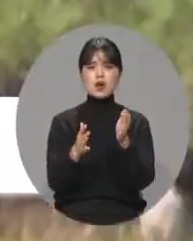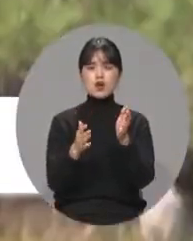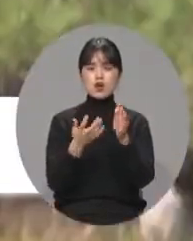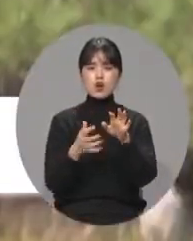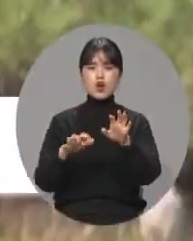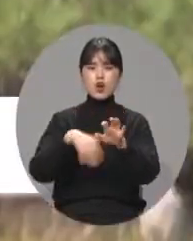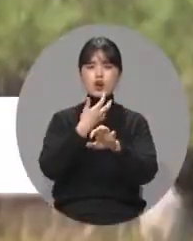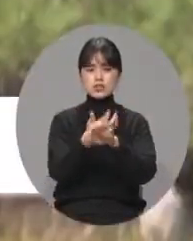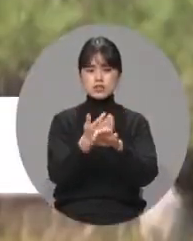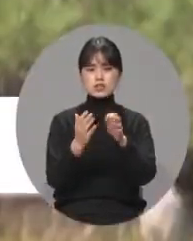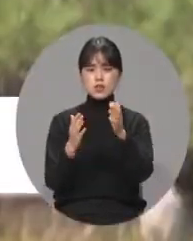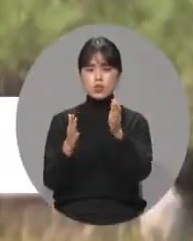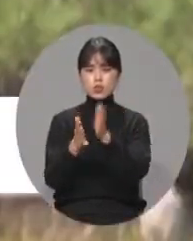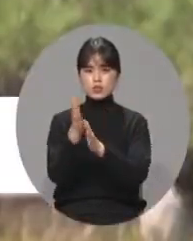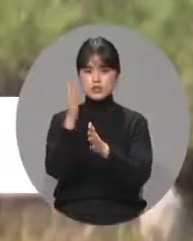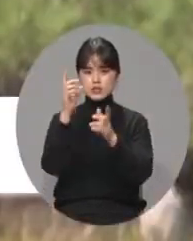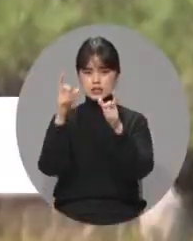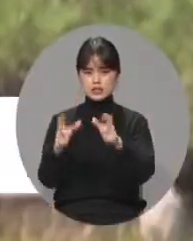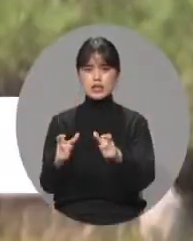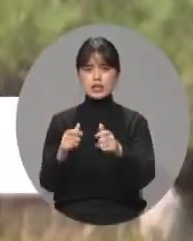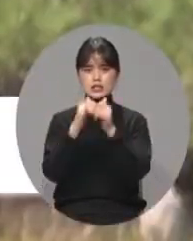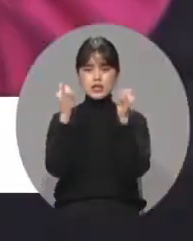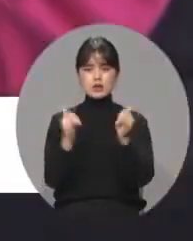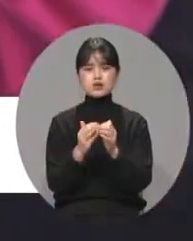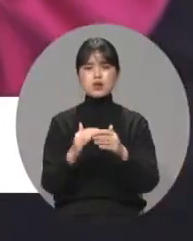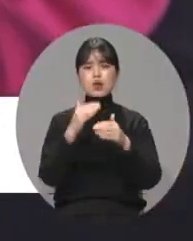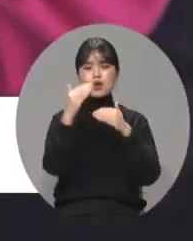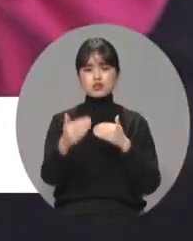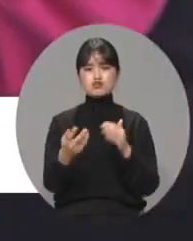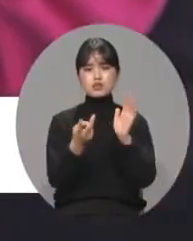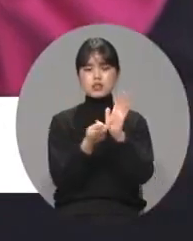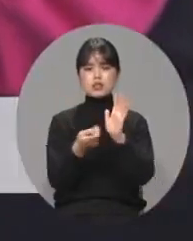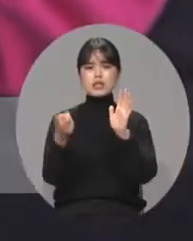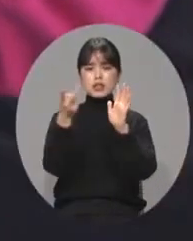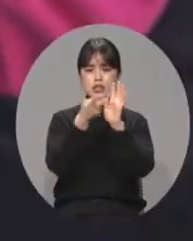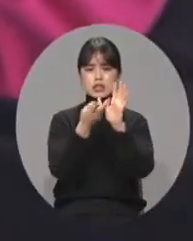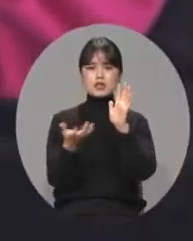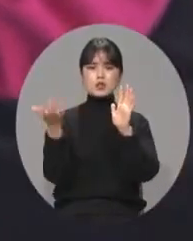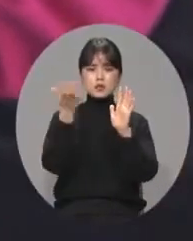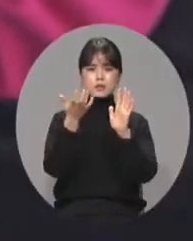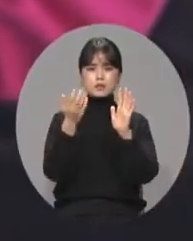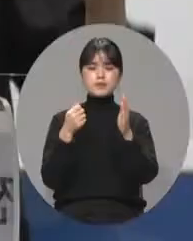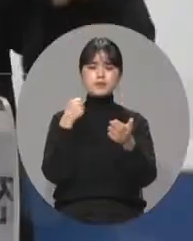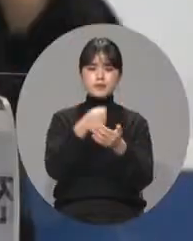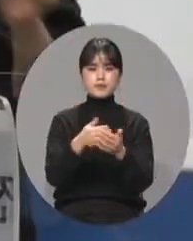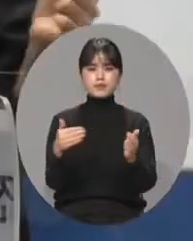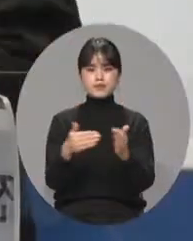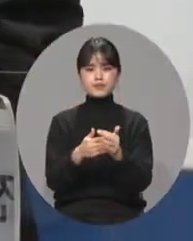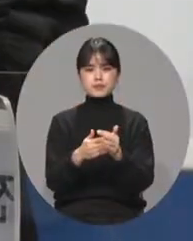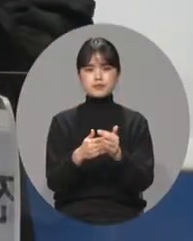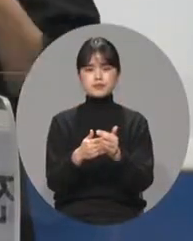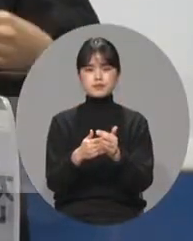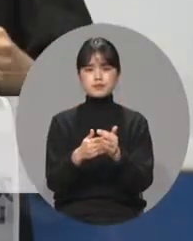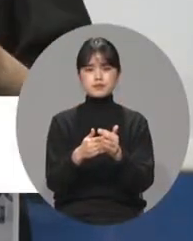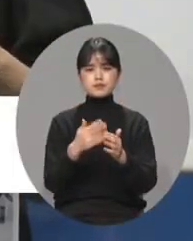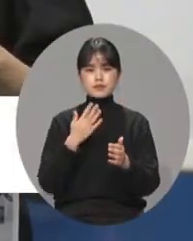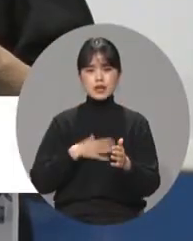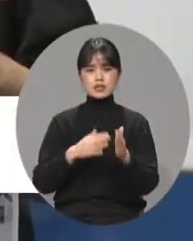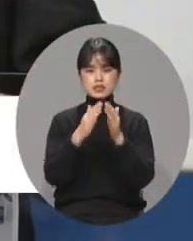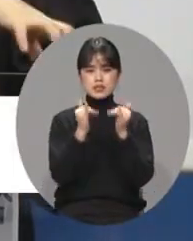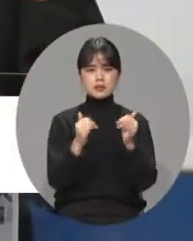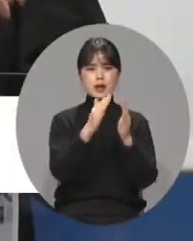지역인 이서면에 한해 사회적 거리 두기를 2단계로 격상하기로 했습니다. 동네와 가정 등